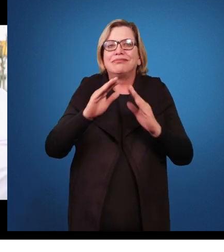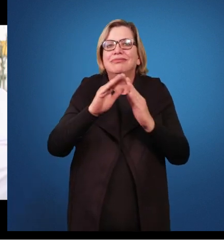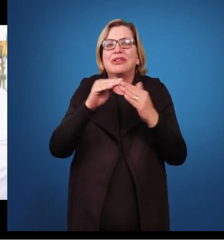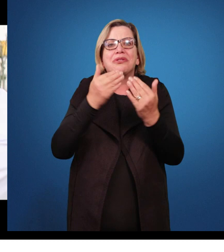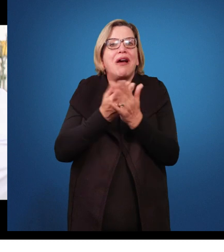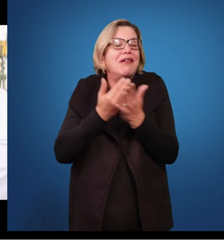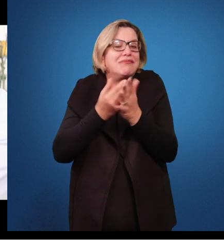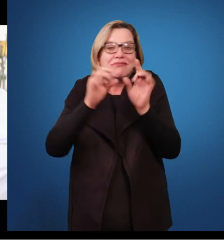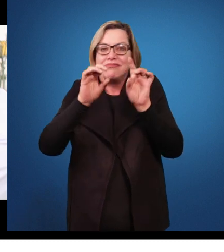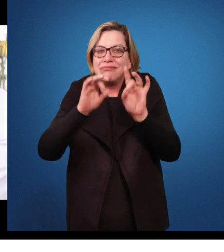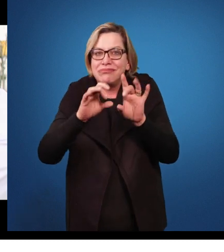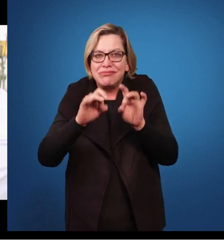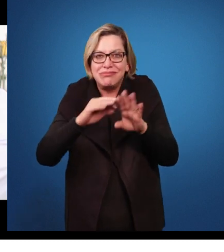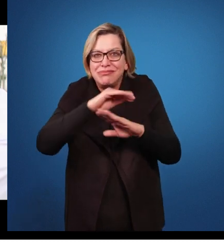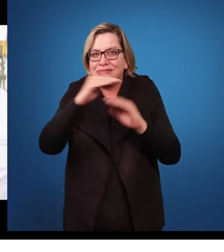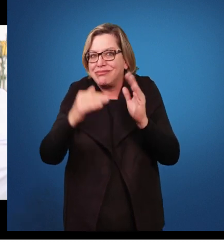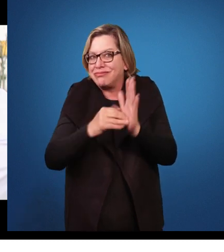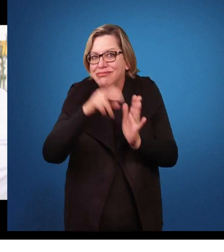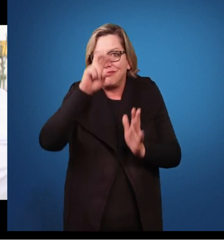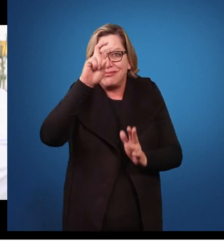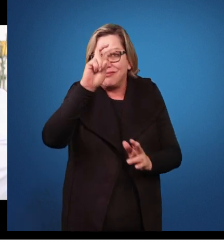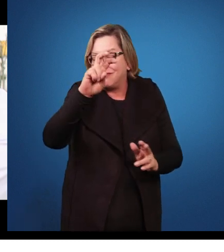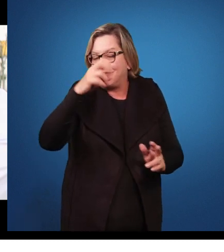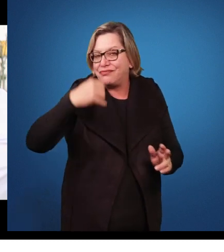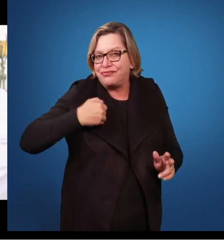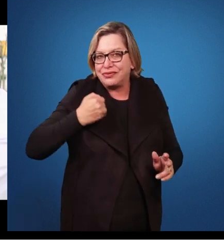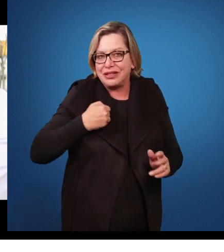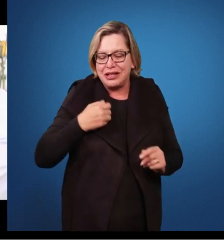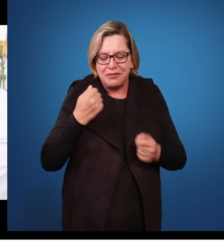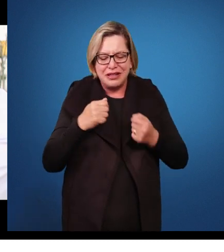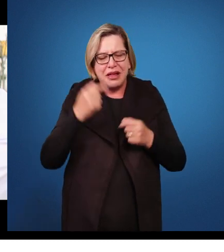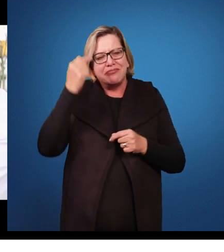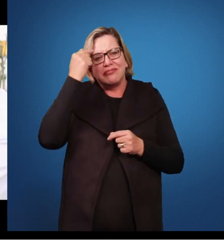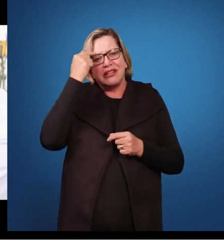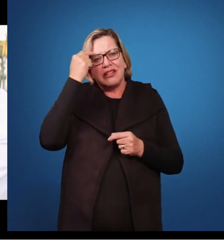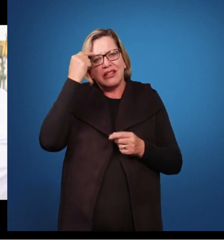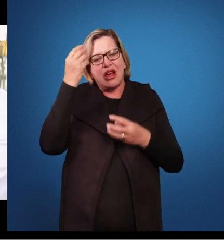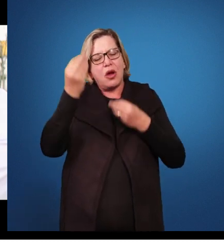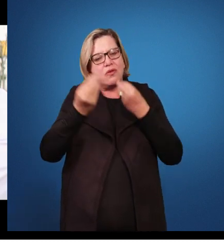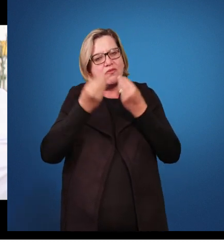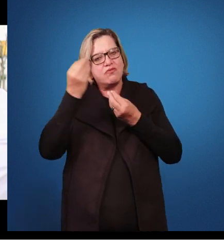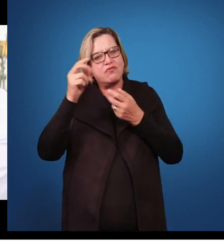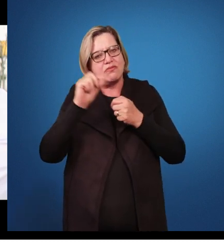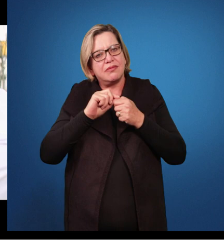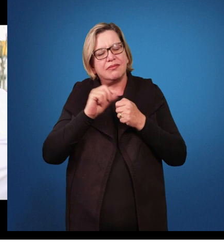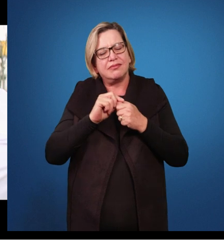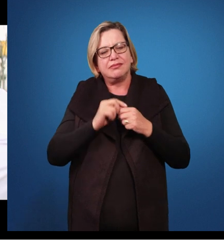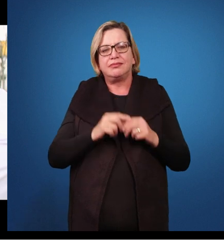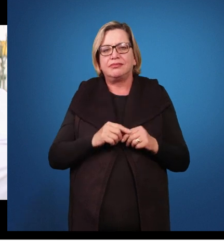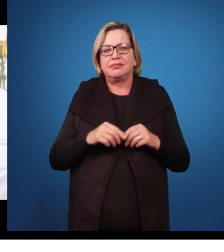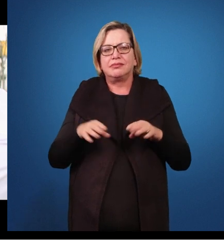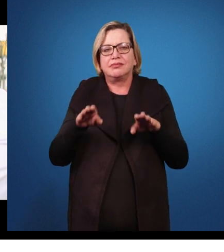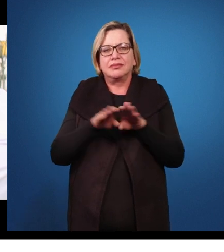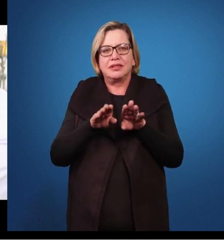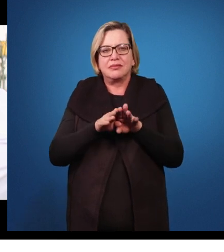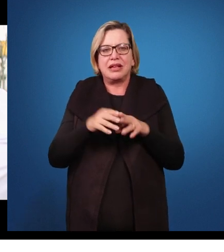especializado. Então, a gente tem que ponderar todos esses fatores, né? A avaliação, ela nunca pode ser